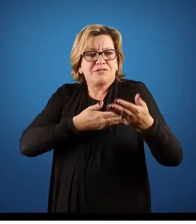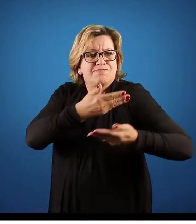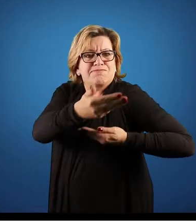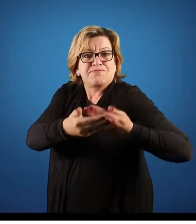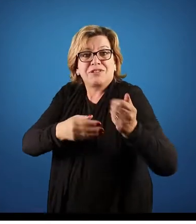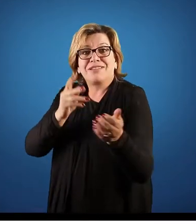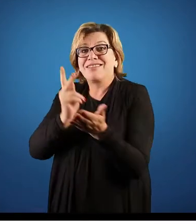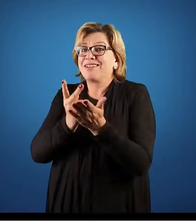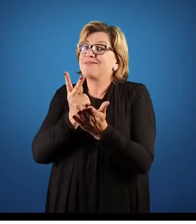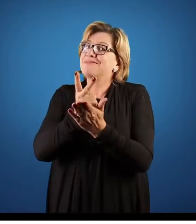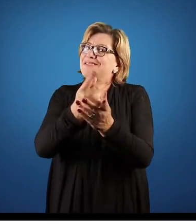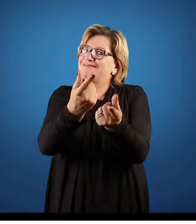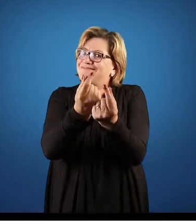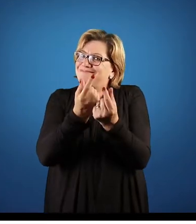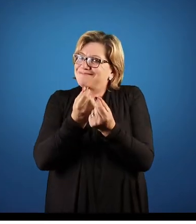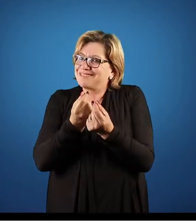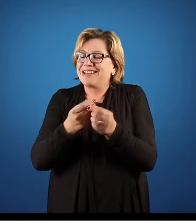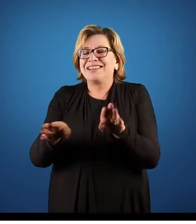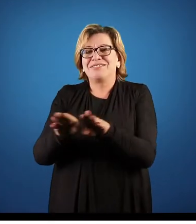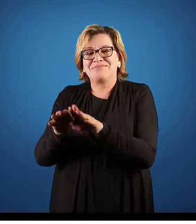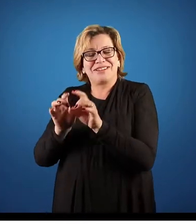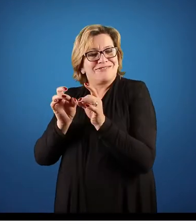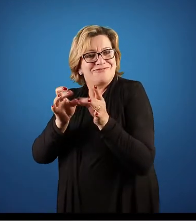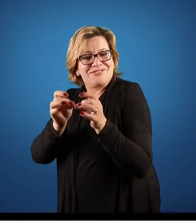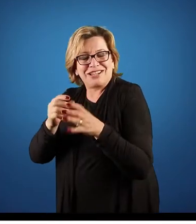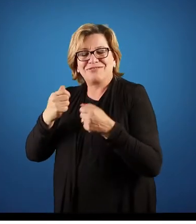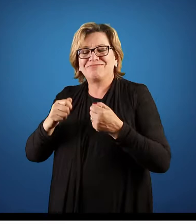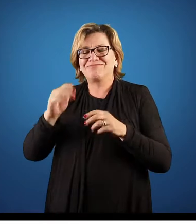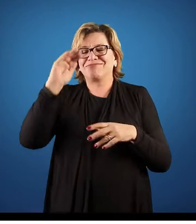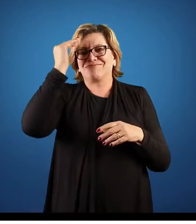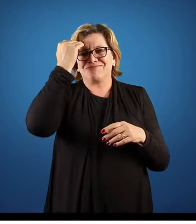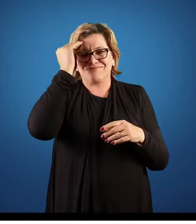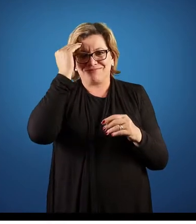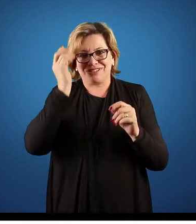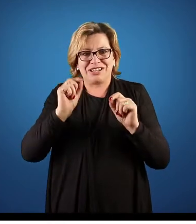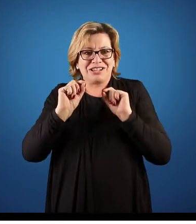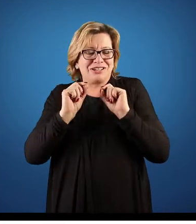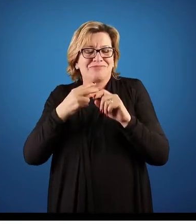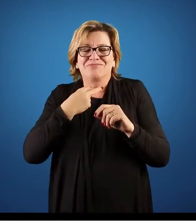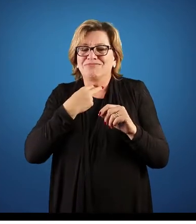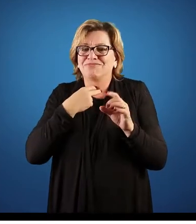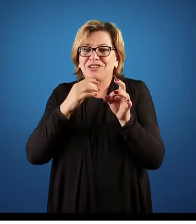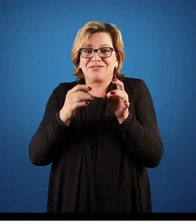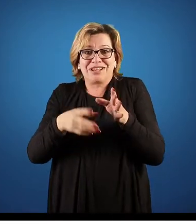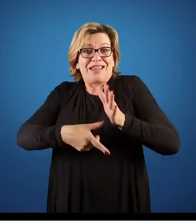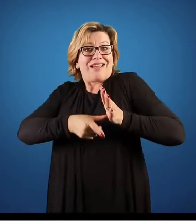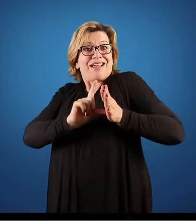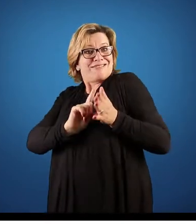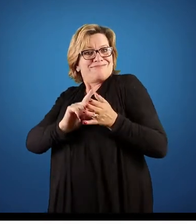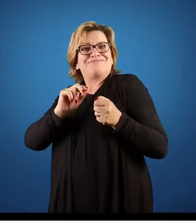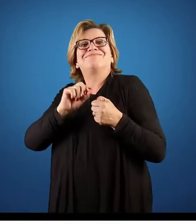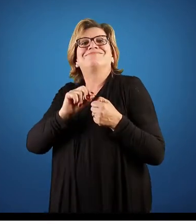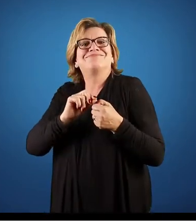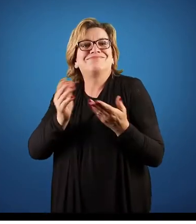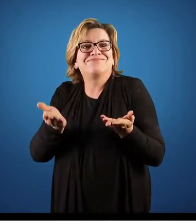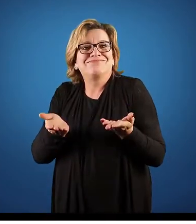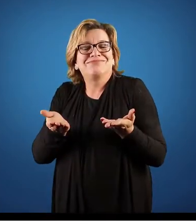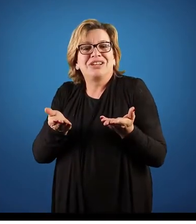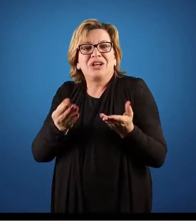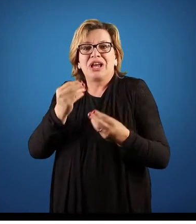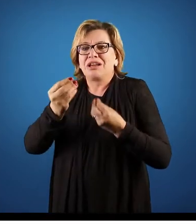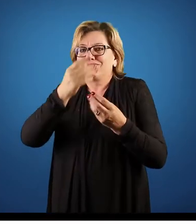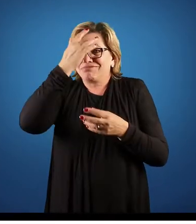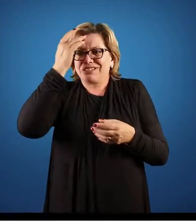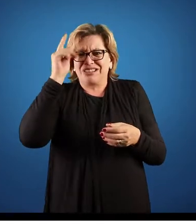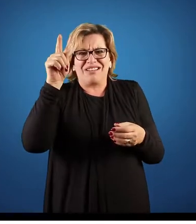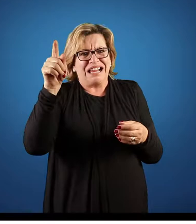estão disponíveis para ela. A parte de vendas tem que entender que não posso vender antes da produção ter feito esse produto, meu cliente vai